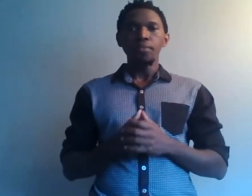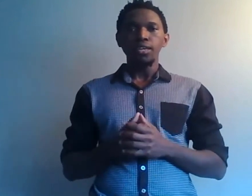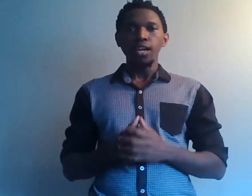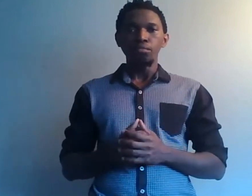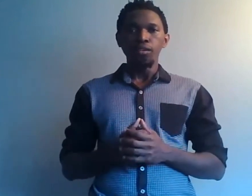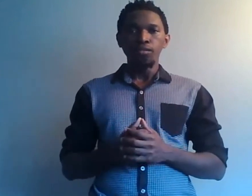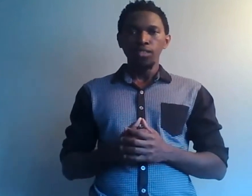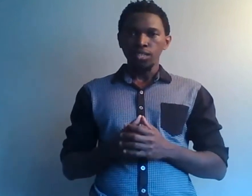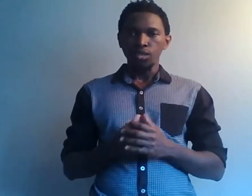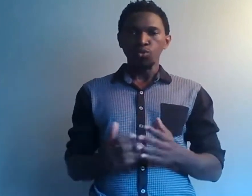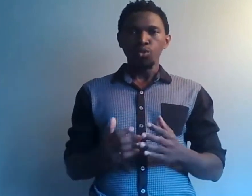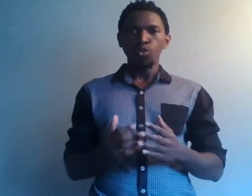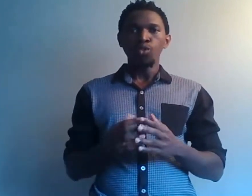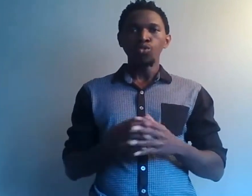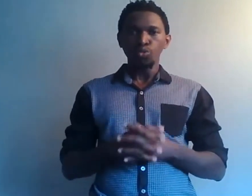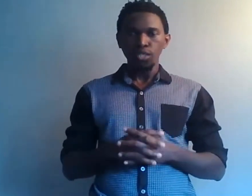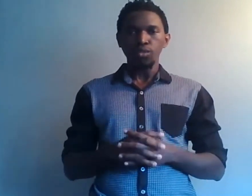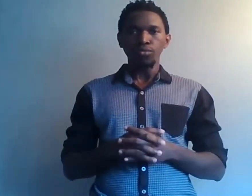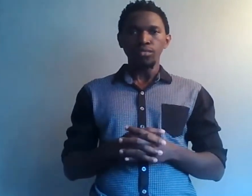également qui contrôlons nos économies.